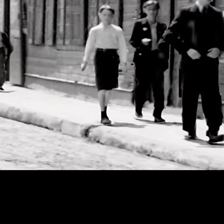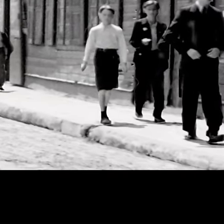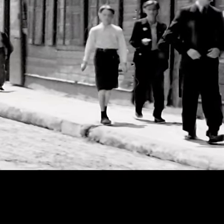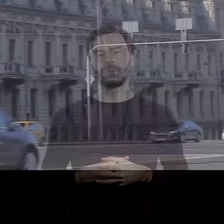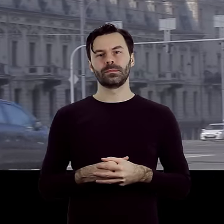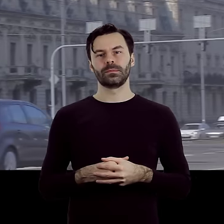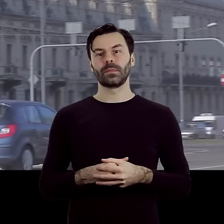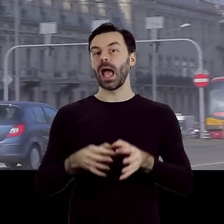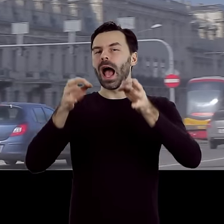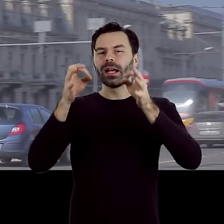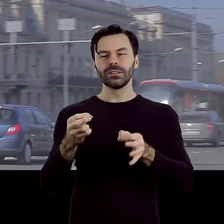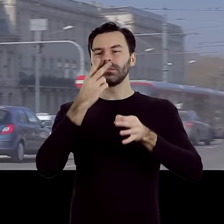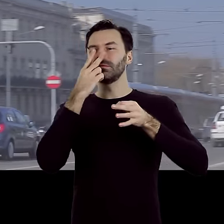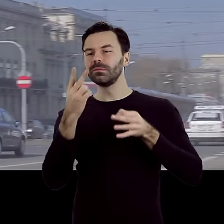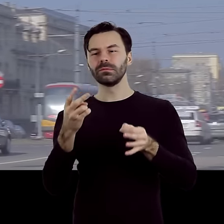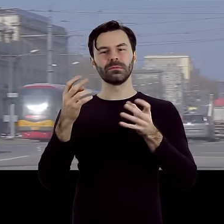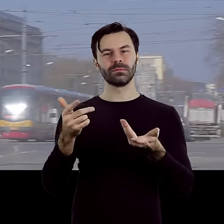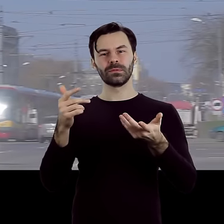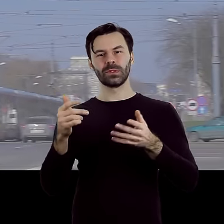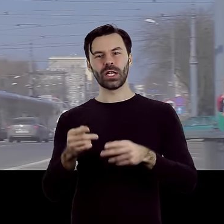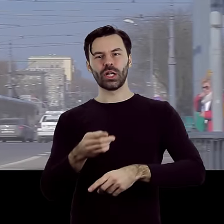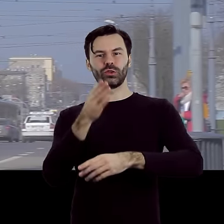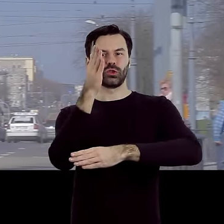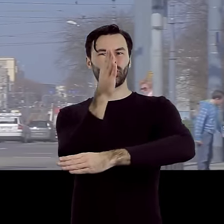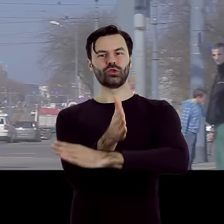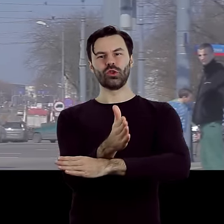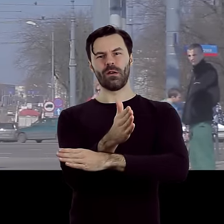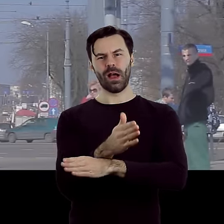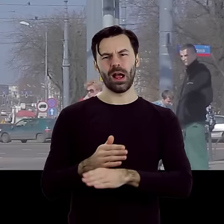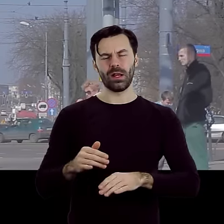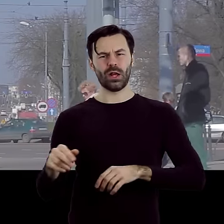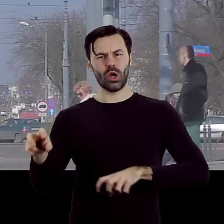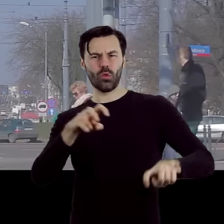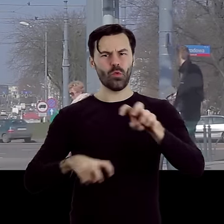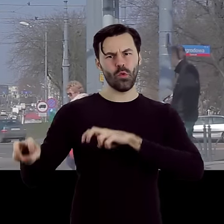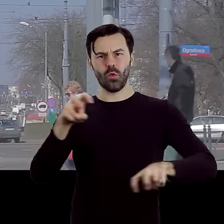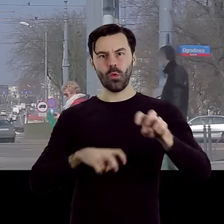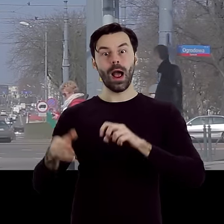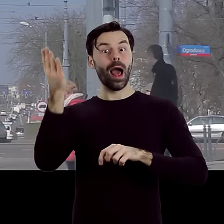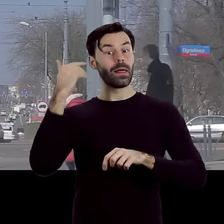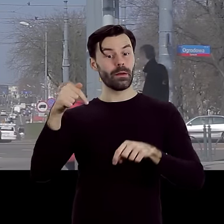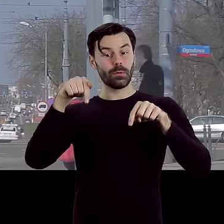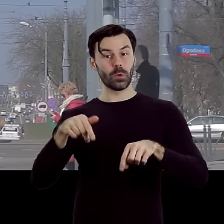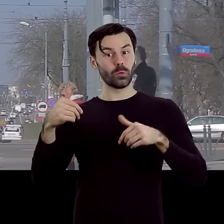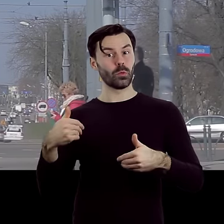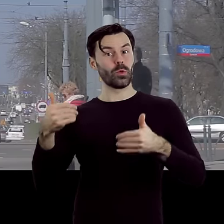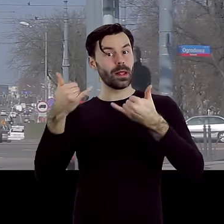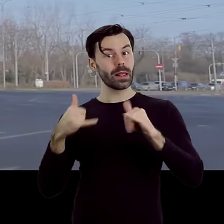Dziś to środek ruchliwego skrzyżowania, lecz kiedyś na rogu Stodolnianej i ogrodowej stał charakterystyczny dom